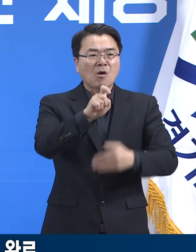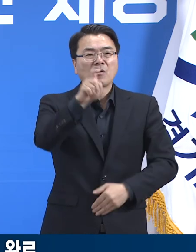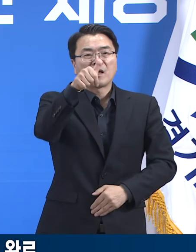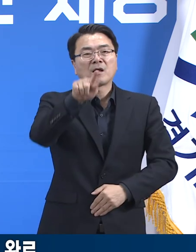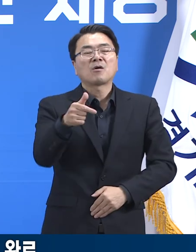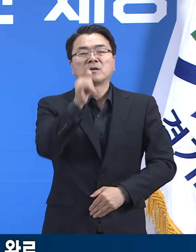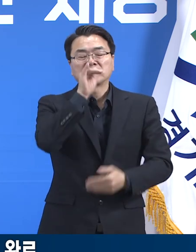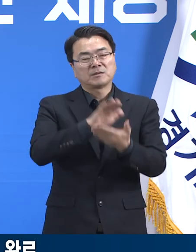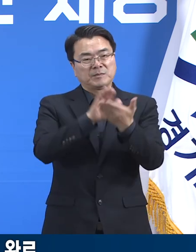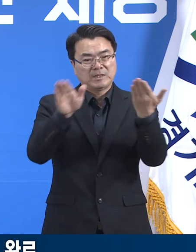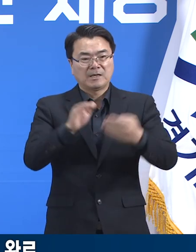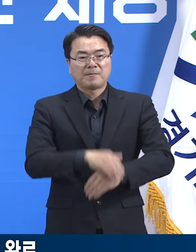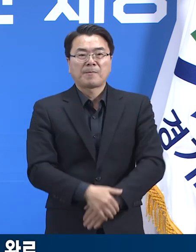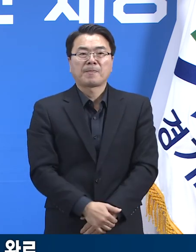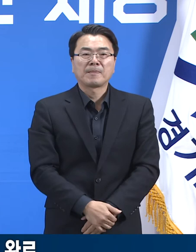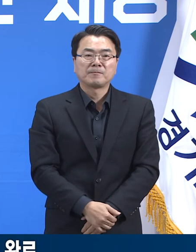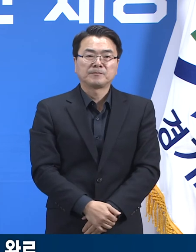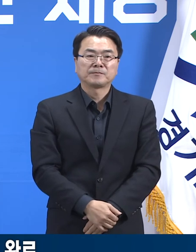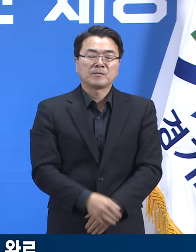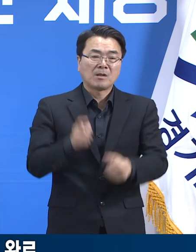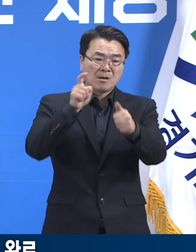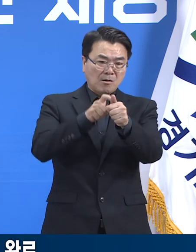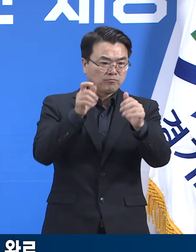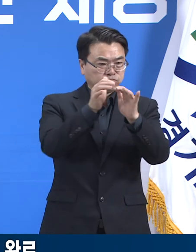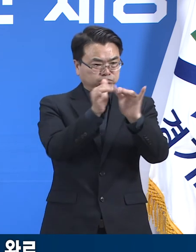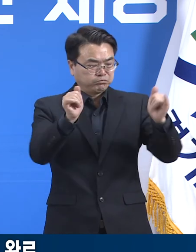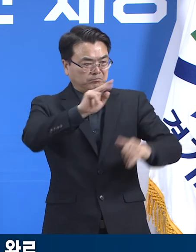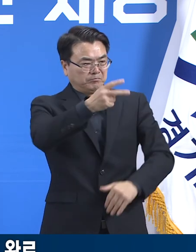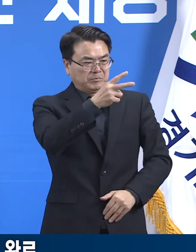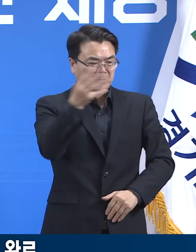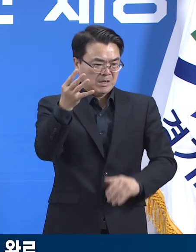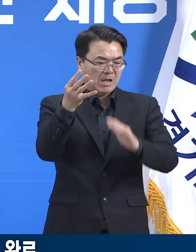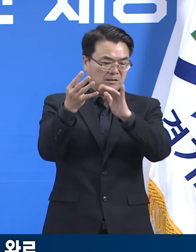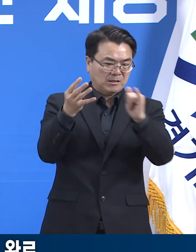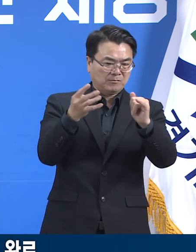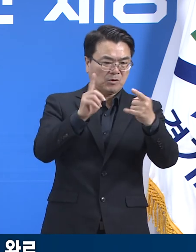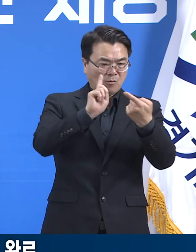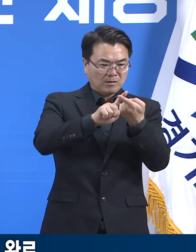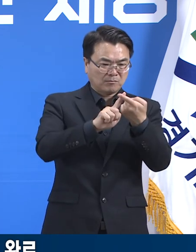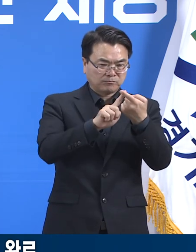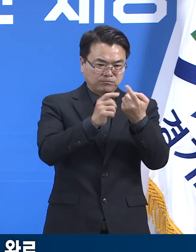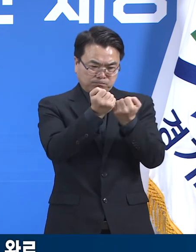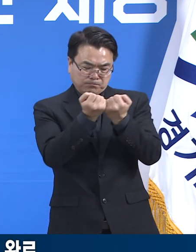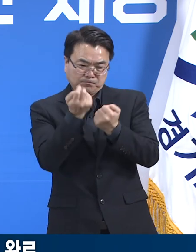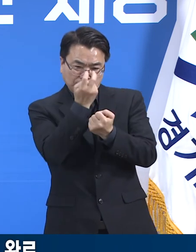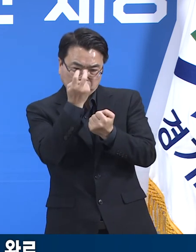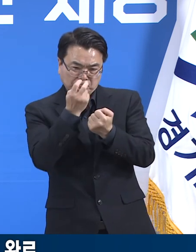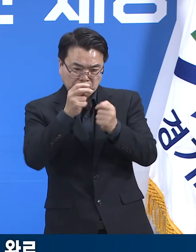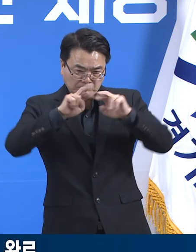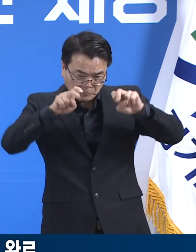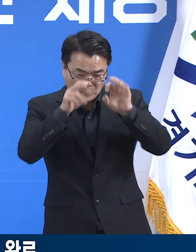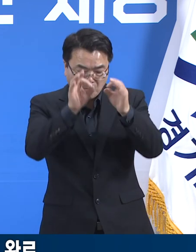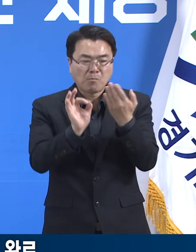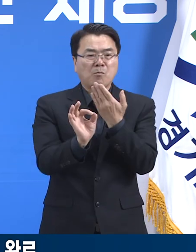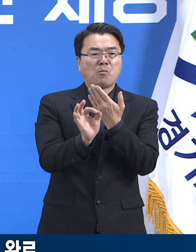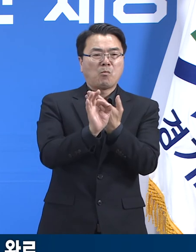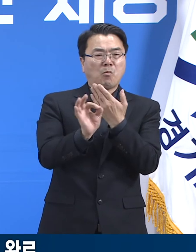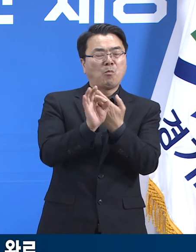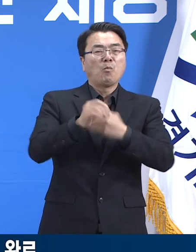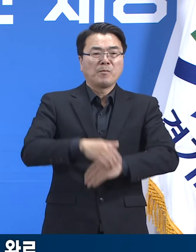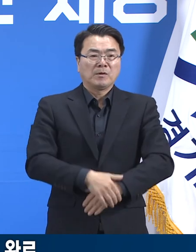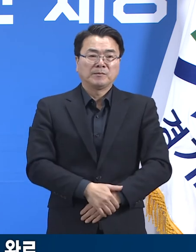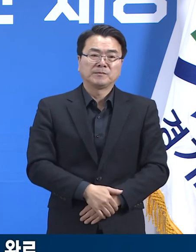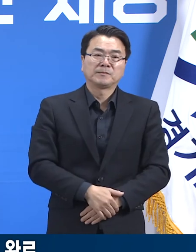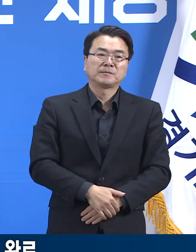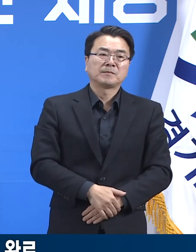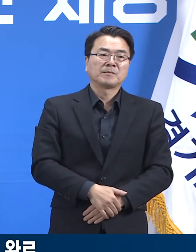분석 가능한 요양원 확진자 214명을 분석한 결과 백신 접종 완료자는 14일 이내 격리 해제된